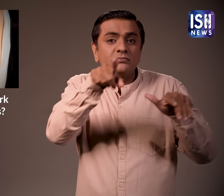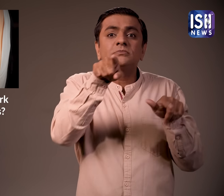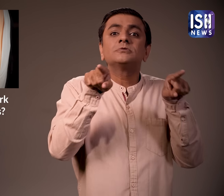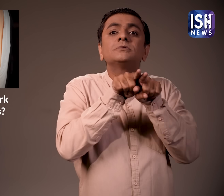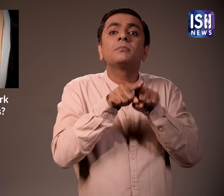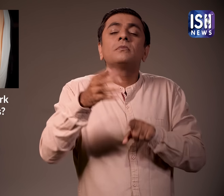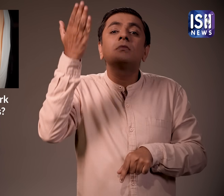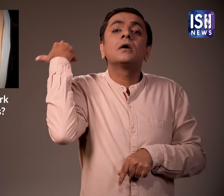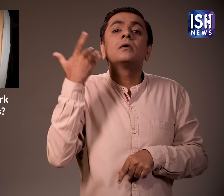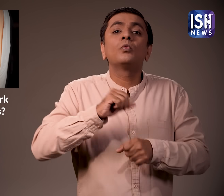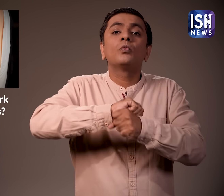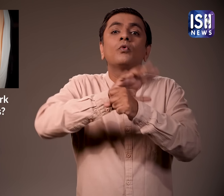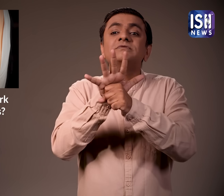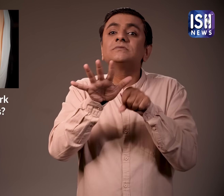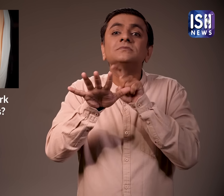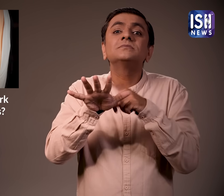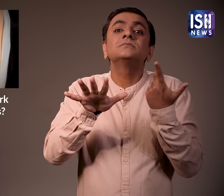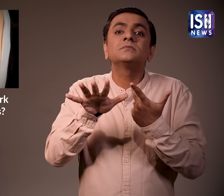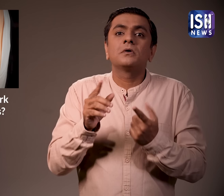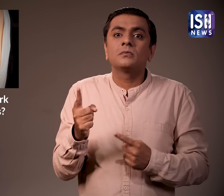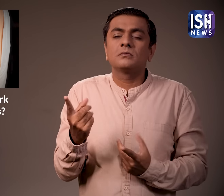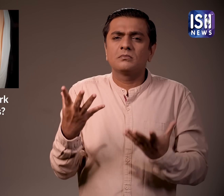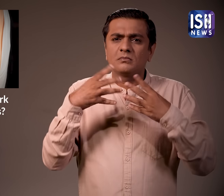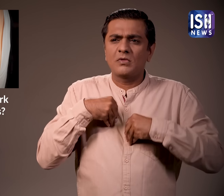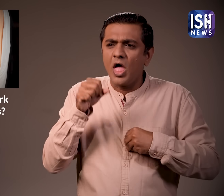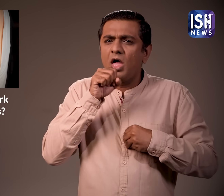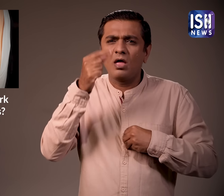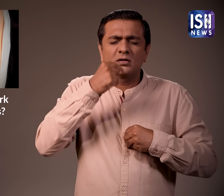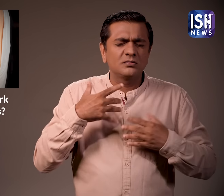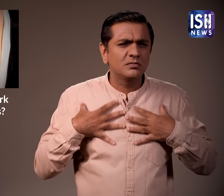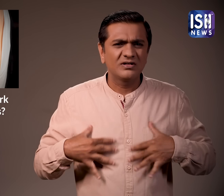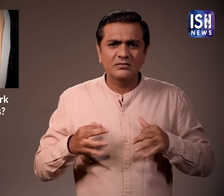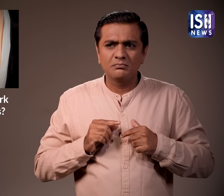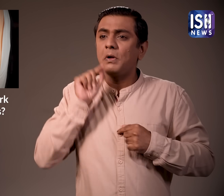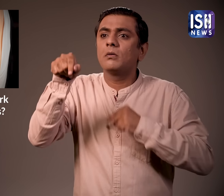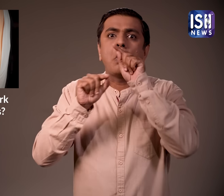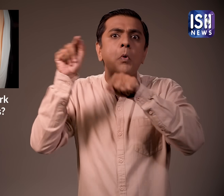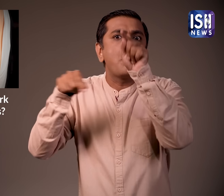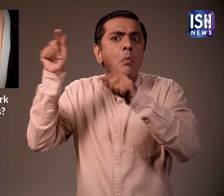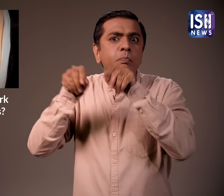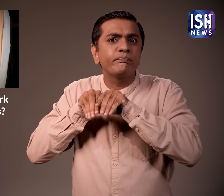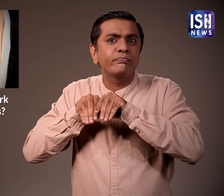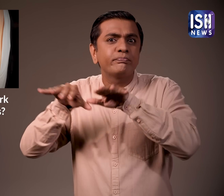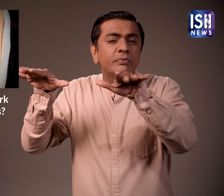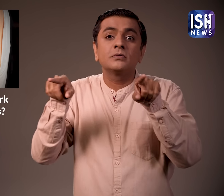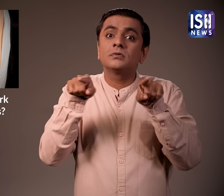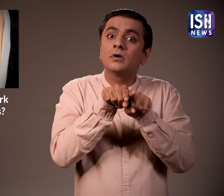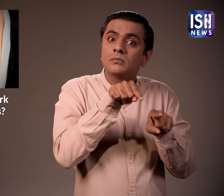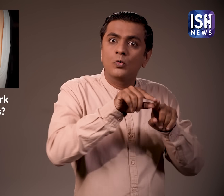ये कोरोना वाइरस के समान है याद है कि कैसे इसने तेजी से सभी को संक्रमित कर दिया था चेचक भी